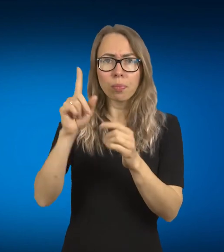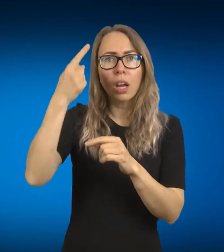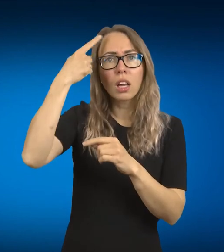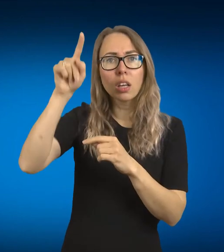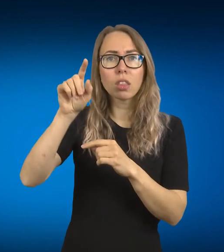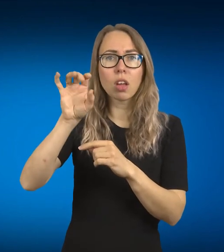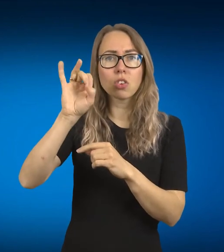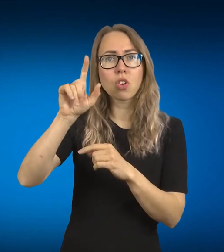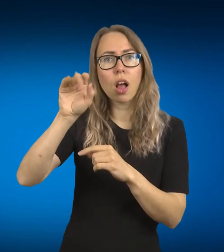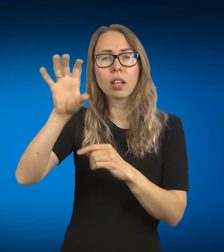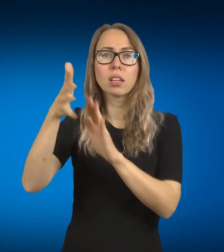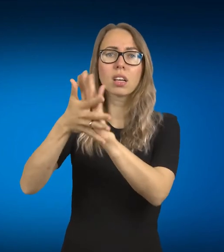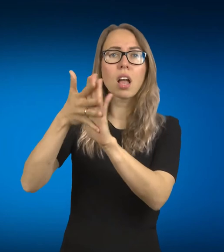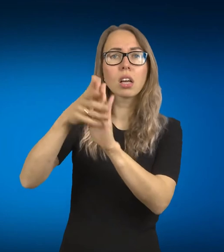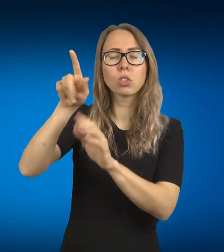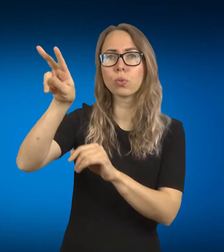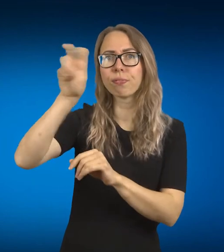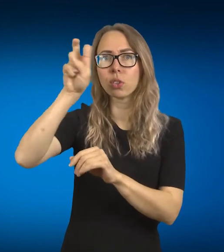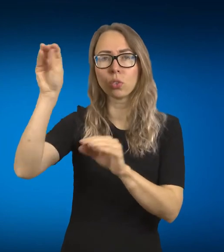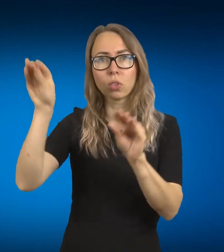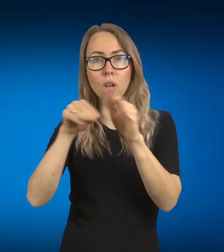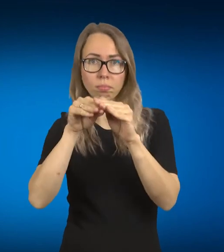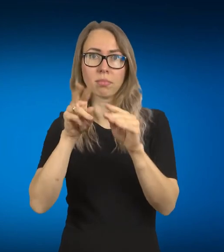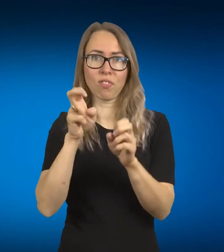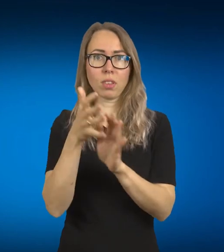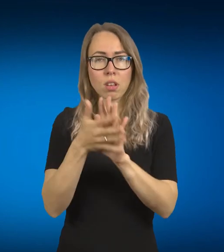pasiskolint, tas pats mūsų logotipas yra